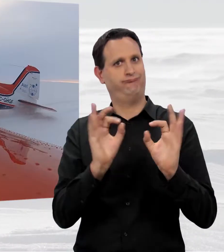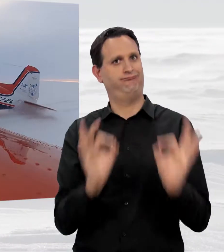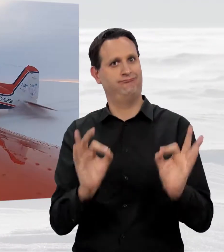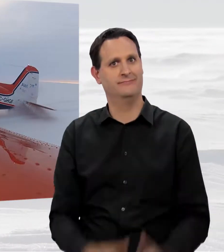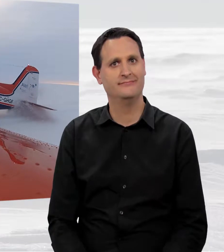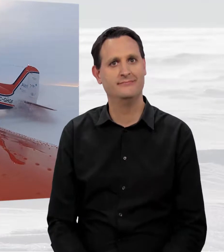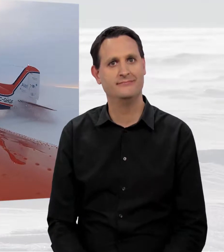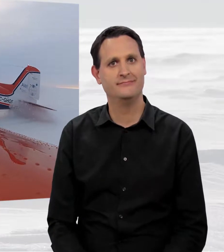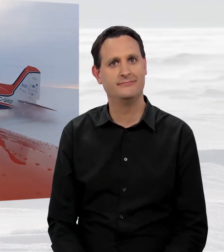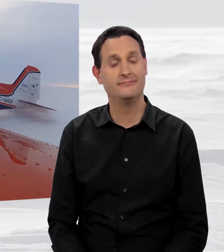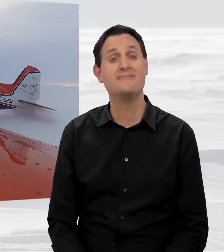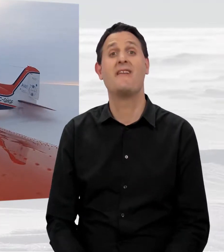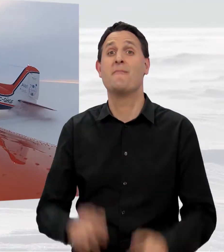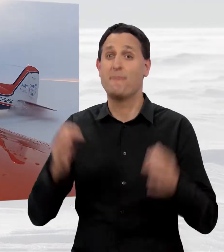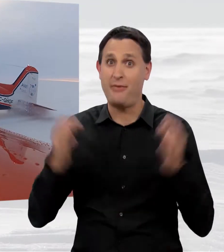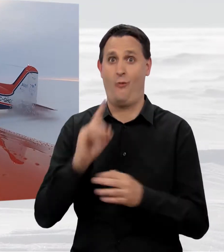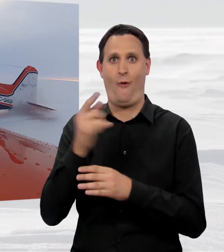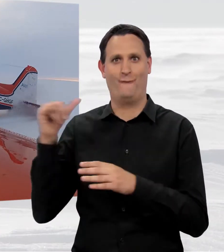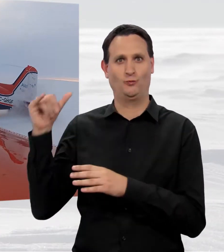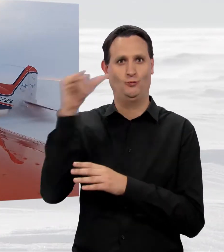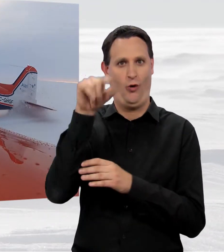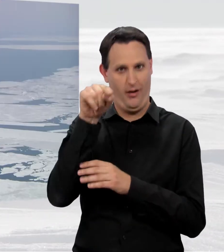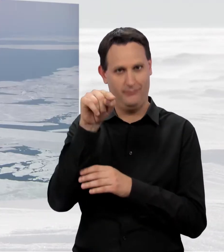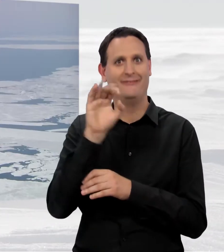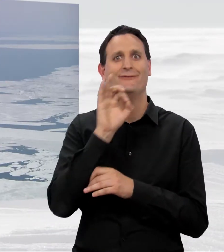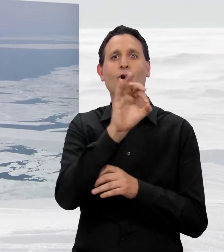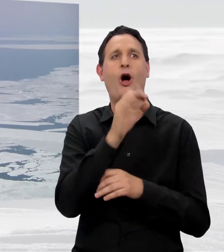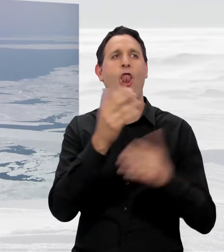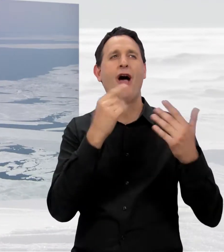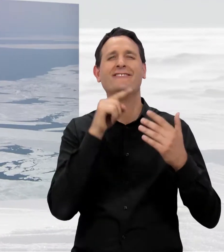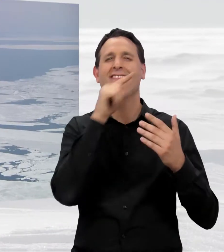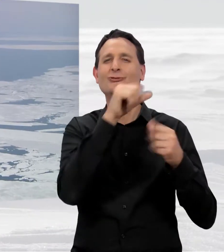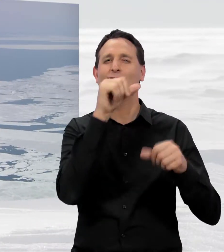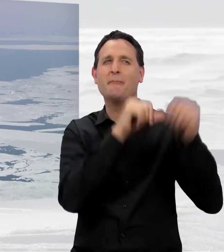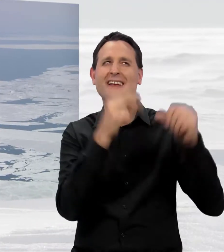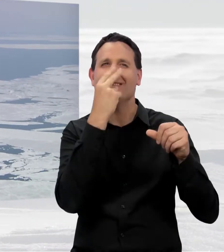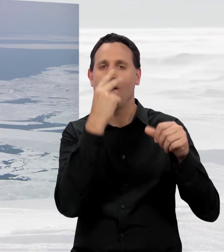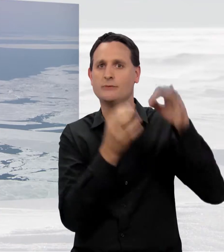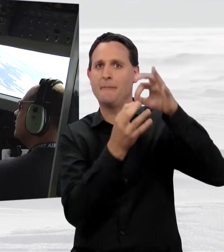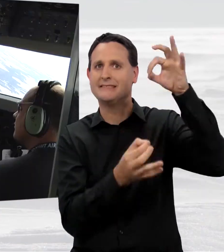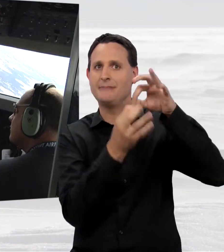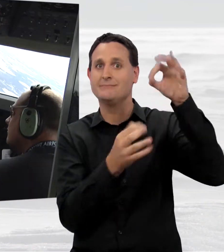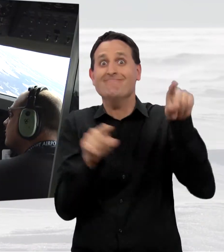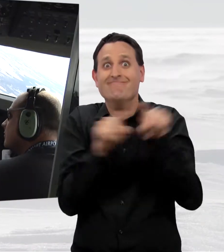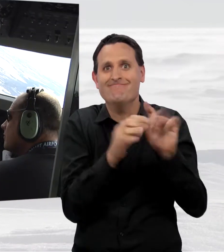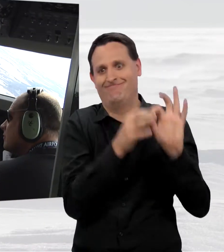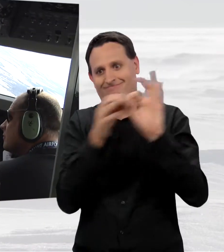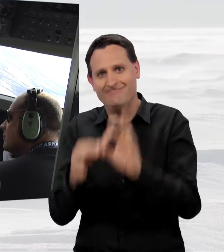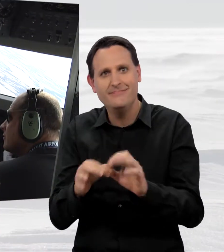Man braucht Flugzeuge, mit denen die chemische Zusammensetzung der Luft genauso vermessen werden kann, wie die